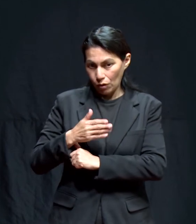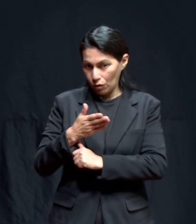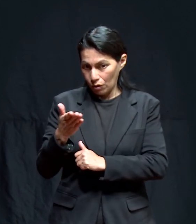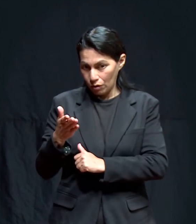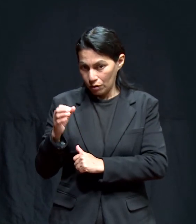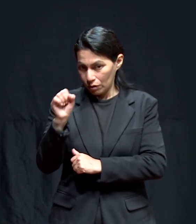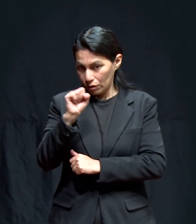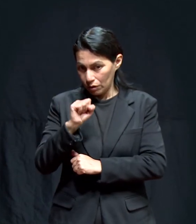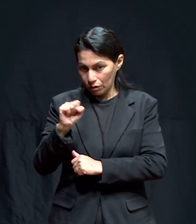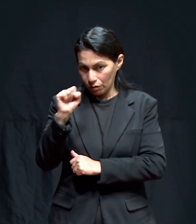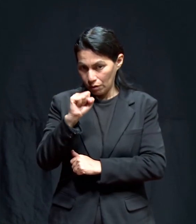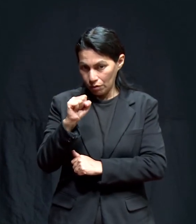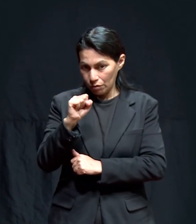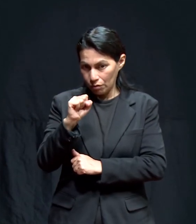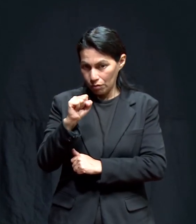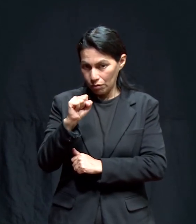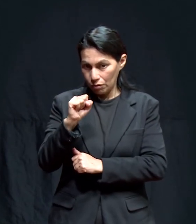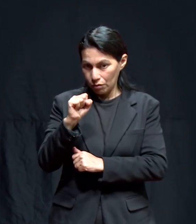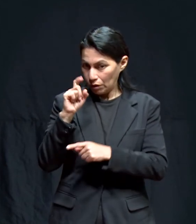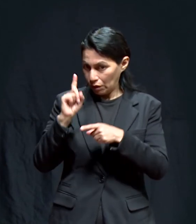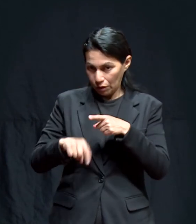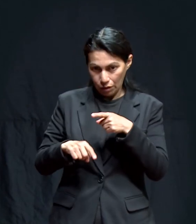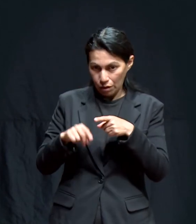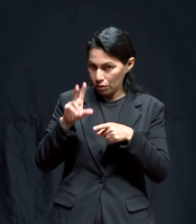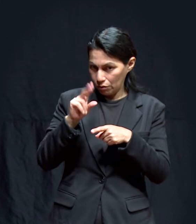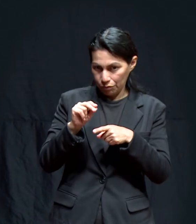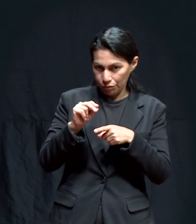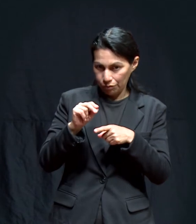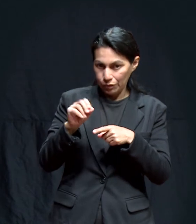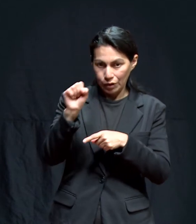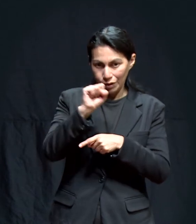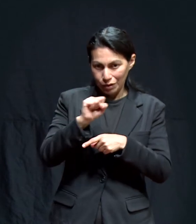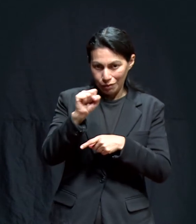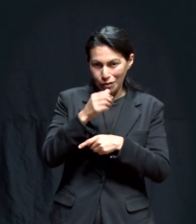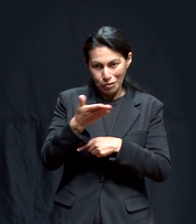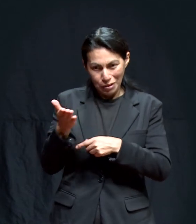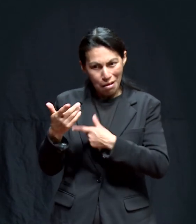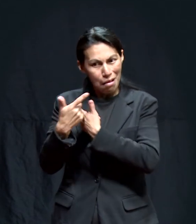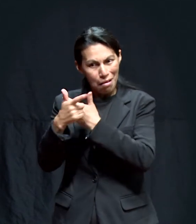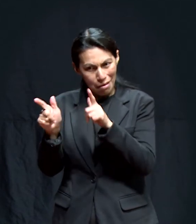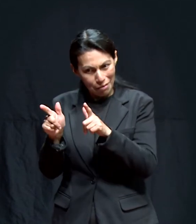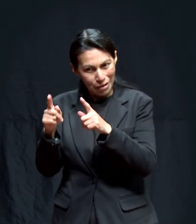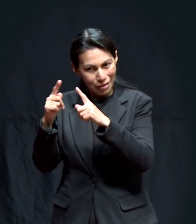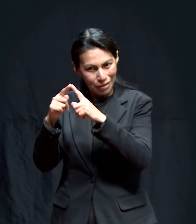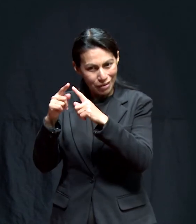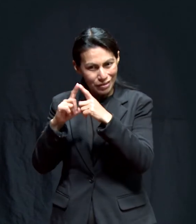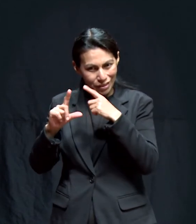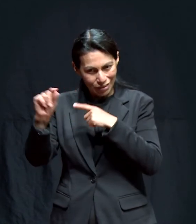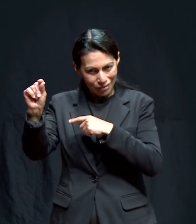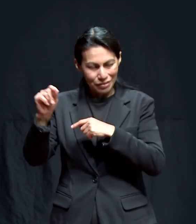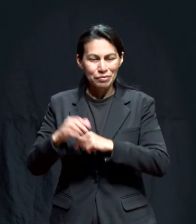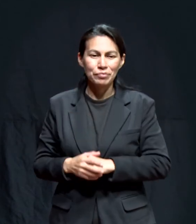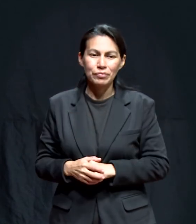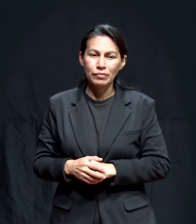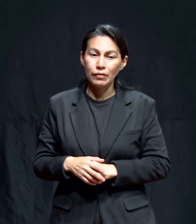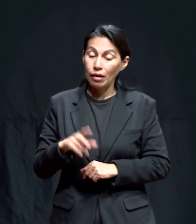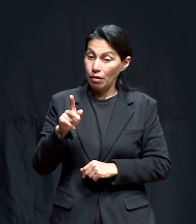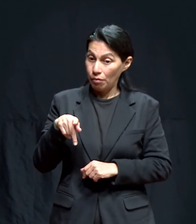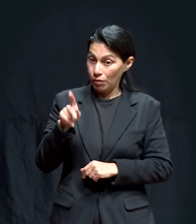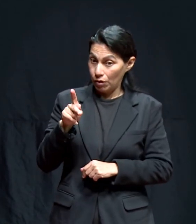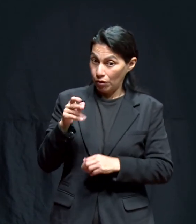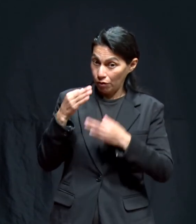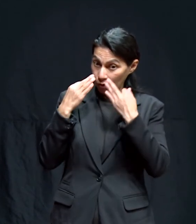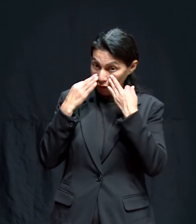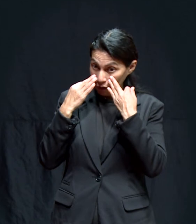Y no se le va a descontar el sábado. Puede tomar usted su sábado. Pero le quiero decir